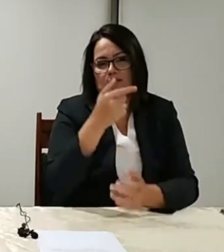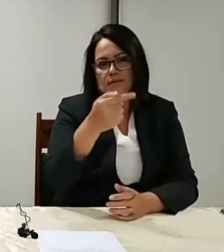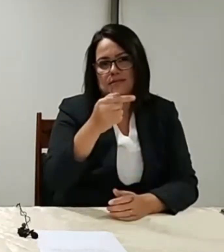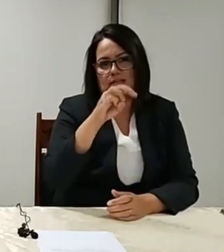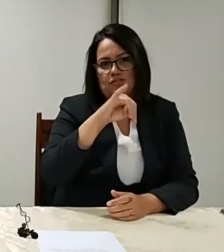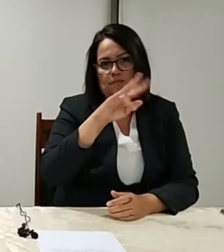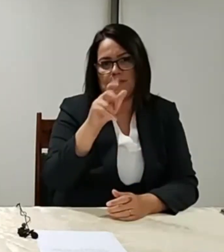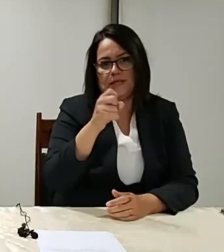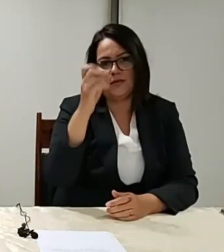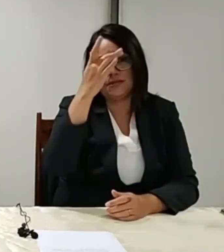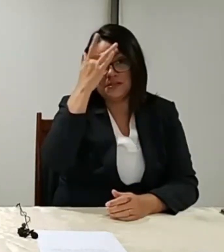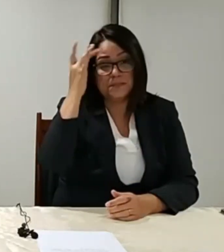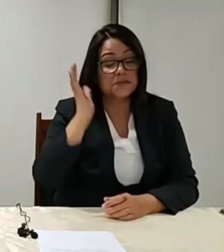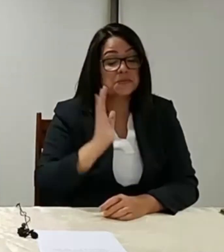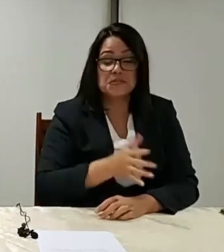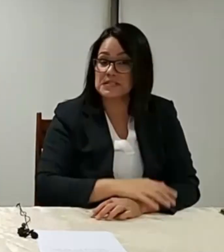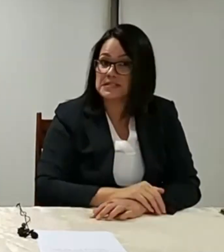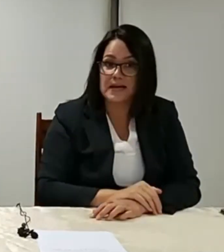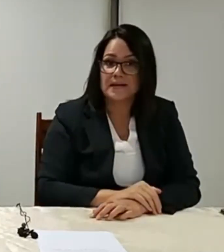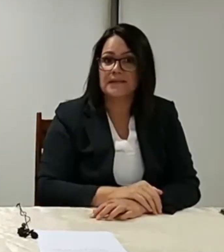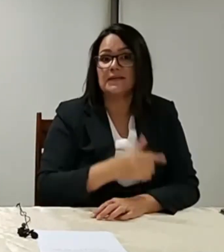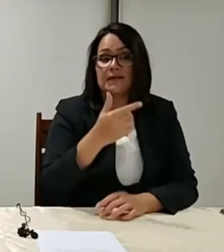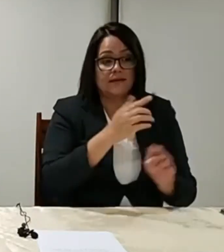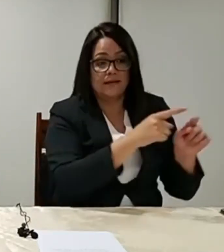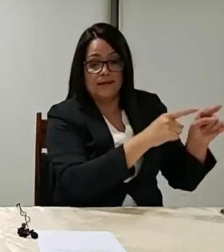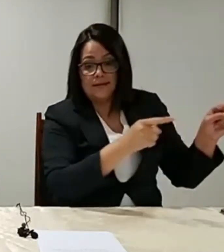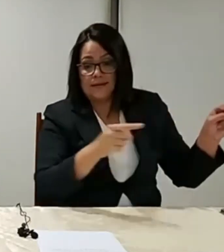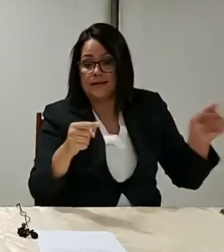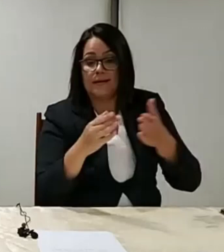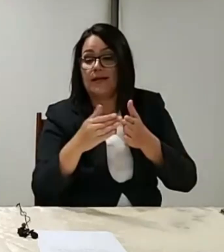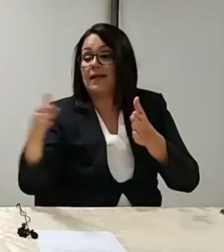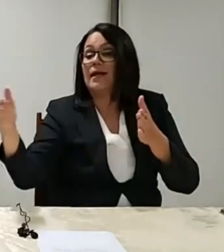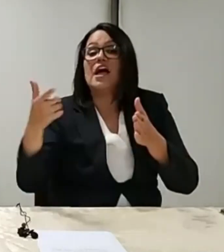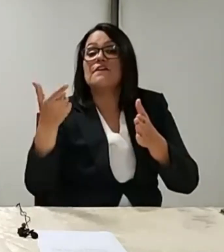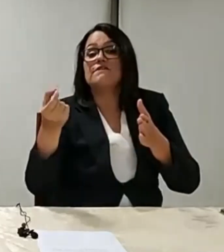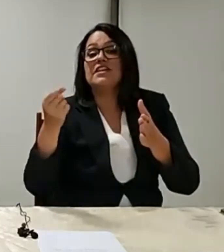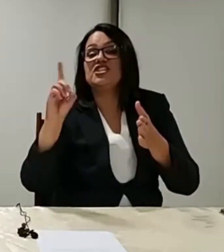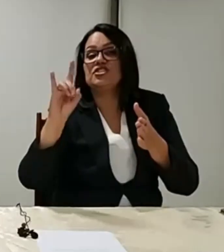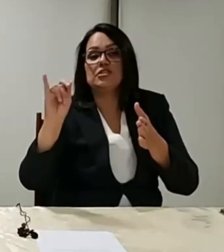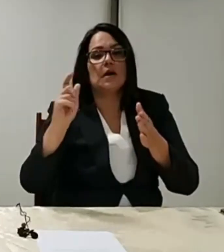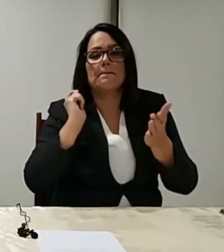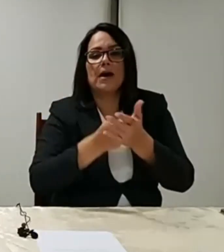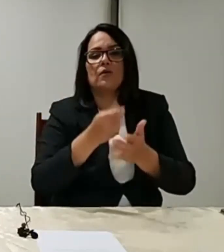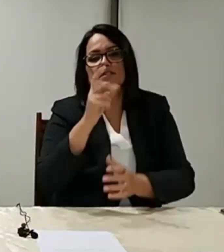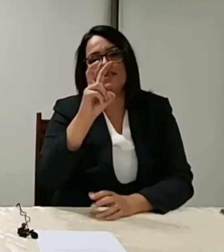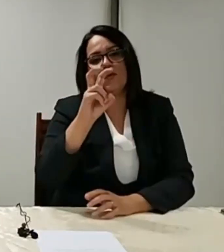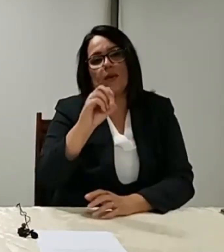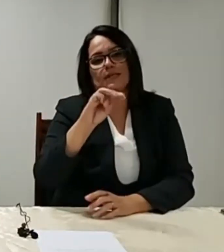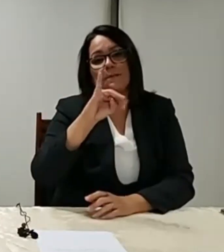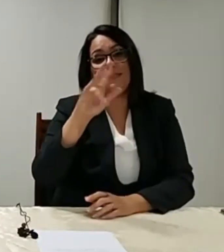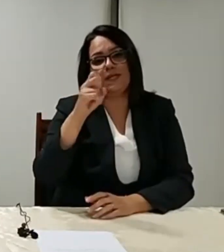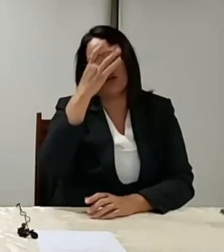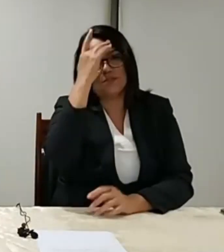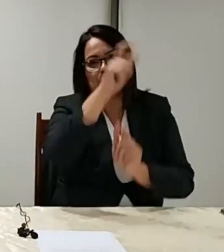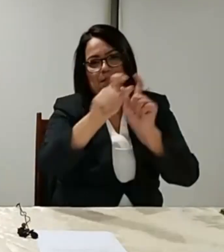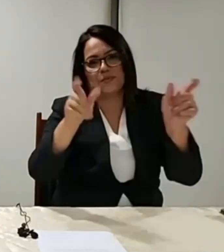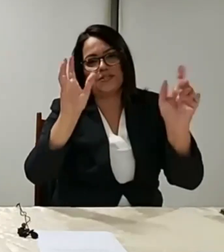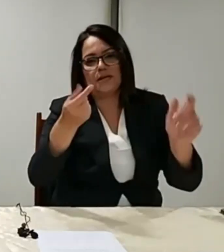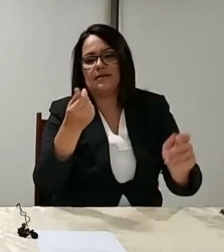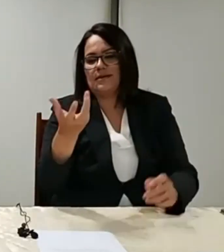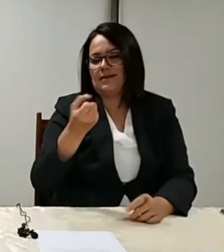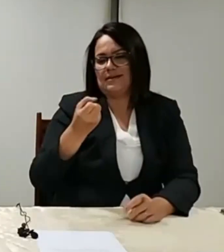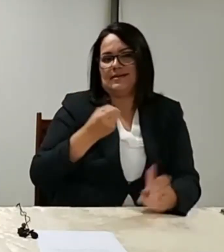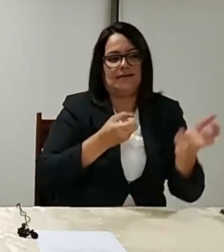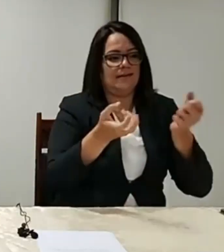de pessoas. E em 20 dias, 50 milhões. Sendo que destas, dezenas de milhões,